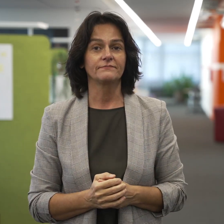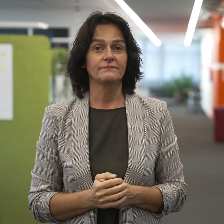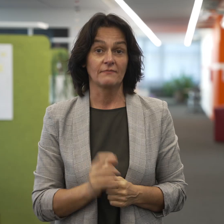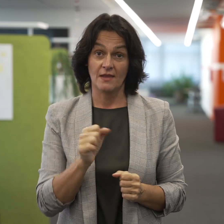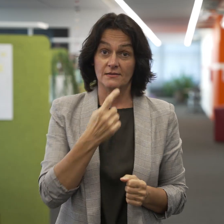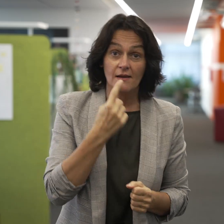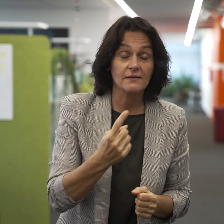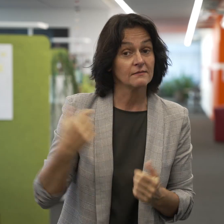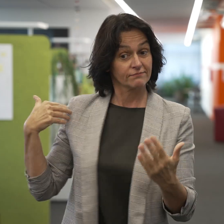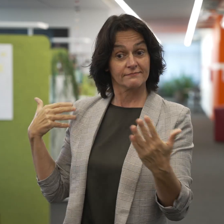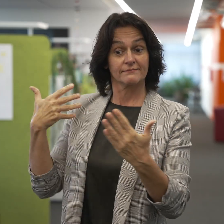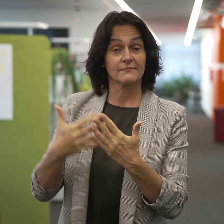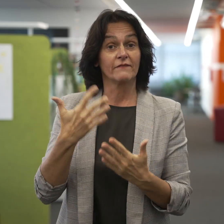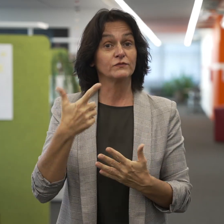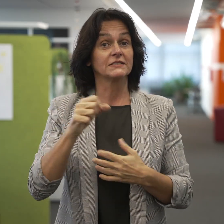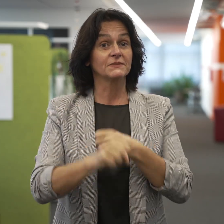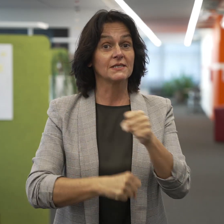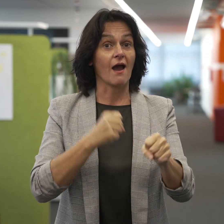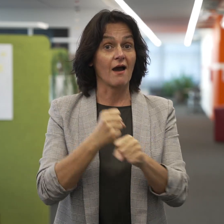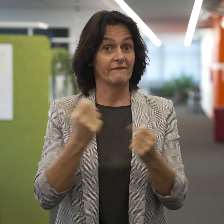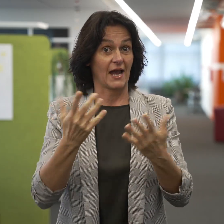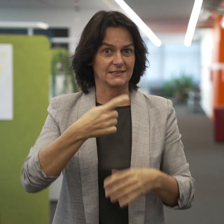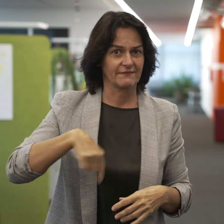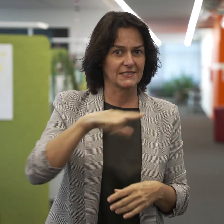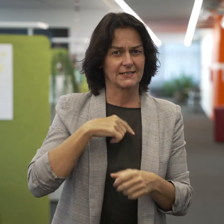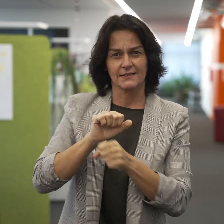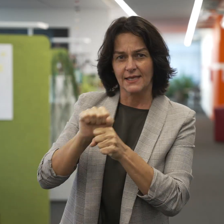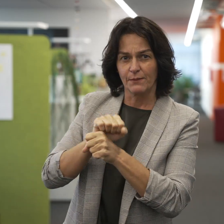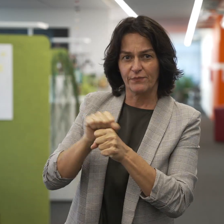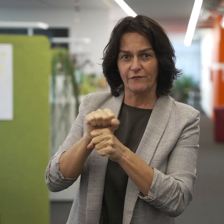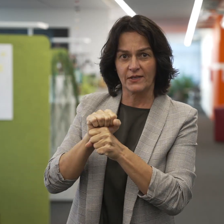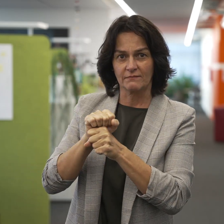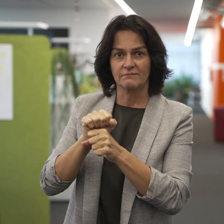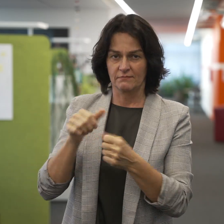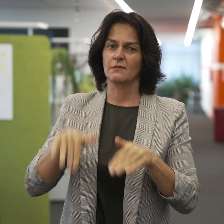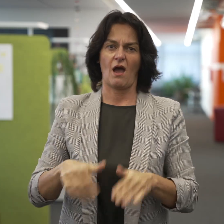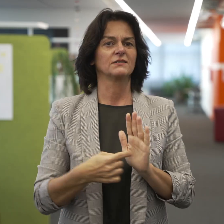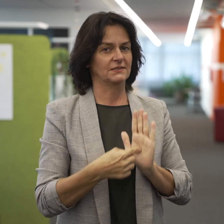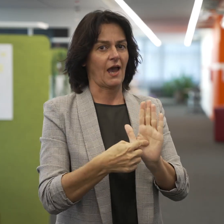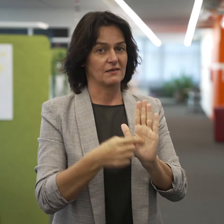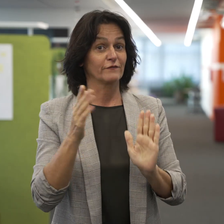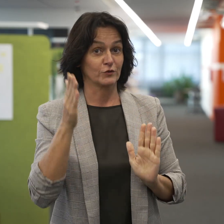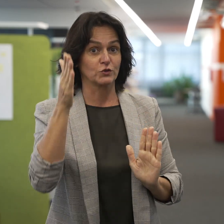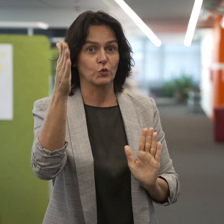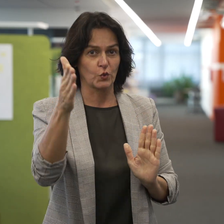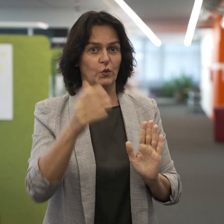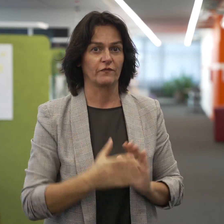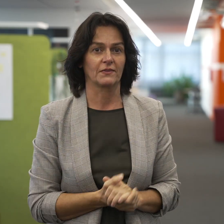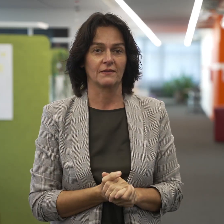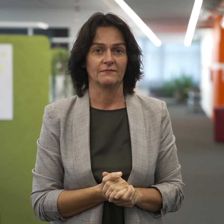Was wir in den letzten 75 Jahren erkämpft haben, ist ein Zeichen für die Zukunft, weiterzukämpfen. Gemeinsam